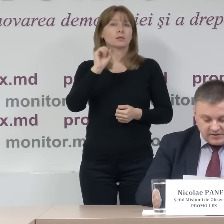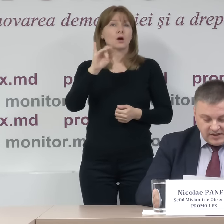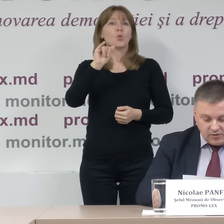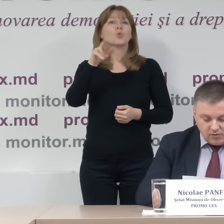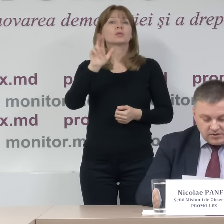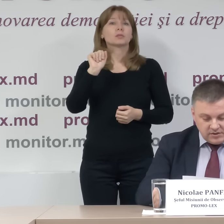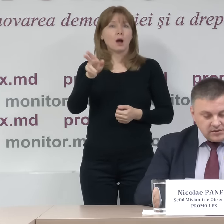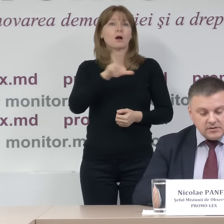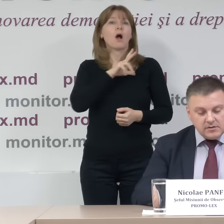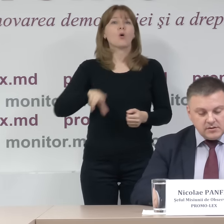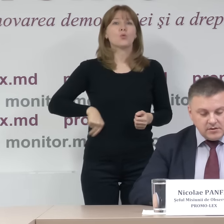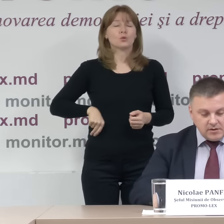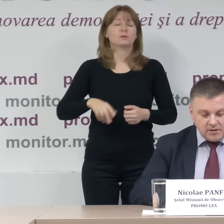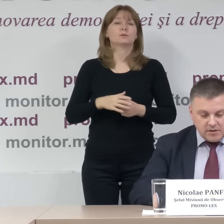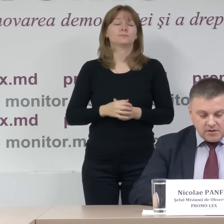Utag, Cahul,